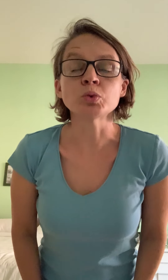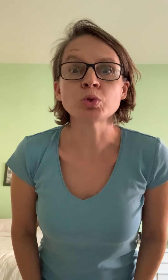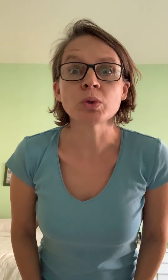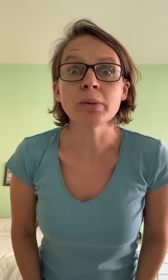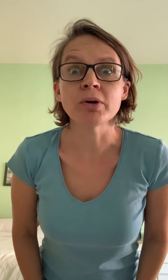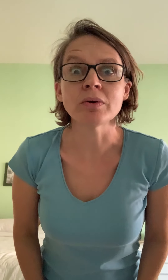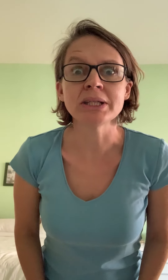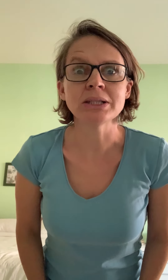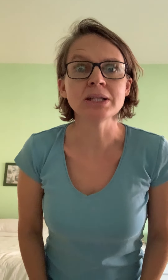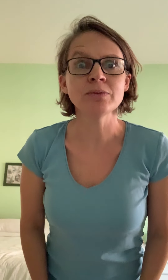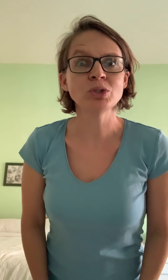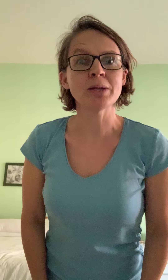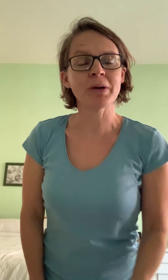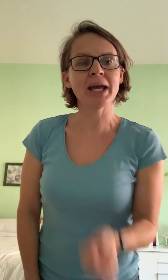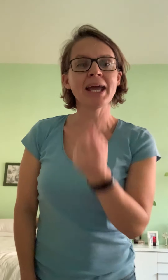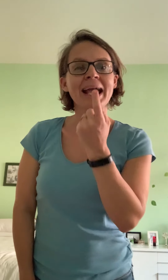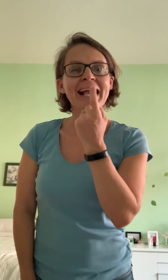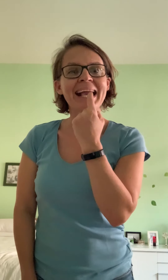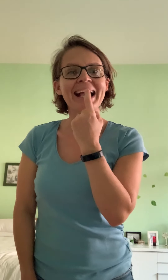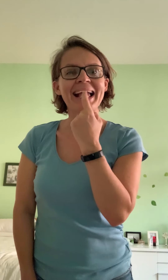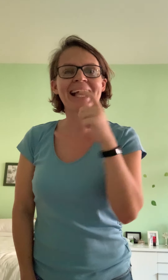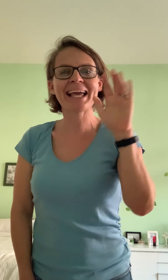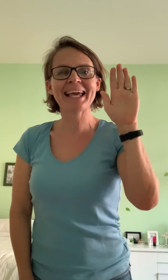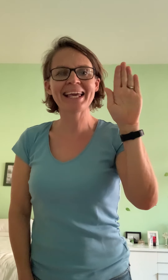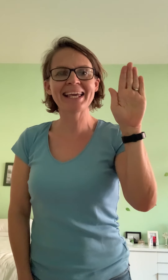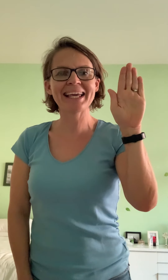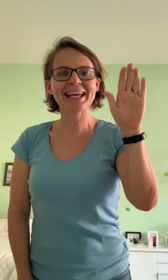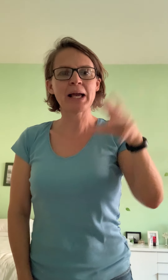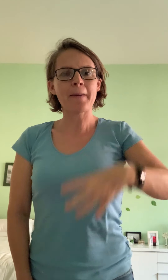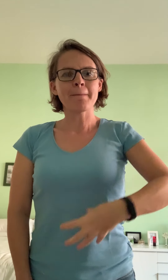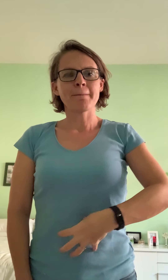construire pendant l'été. Vous êtes prêts ?